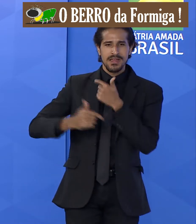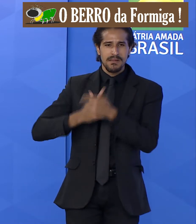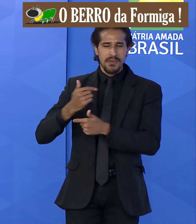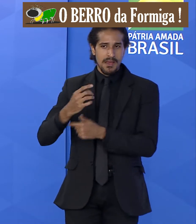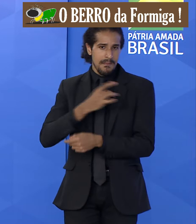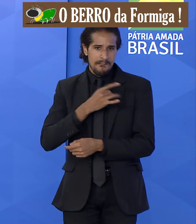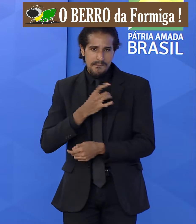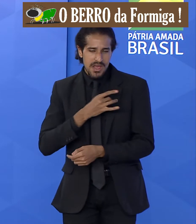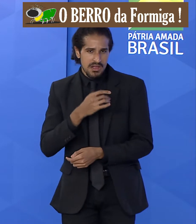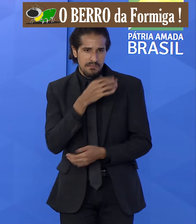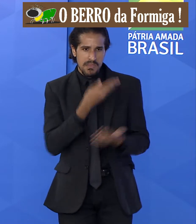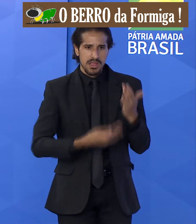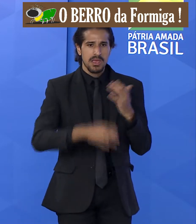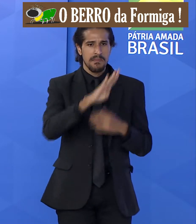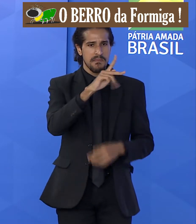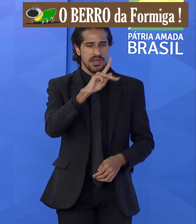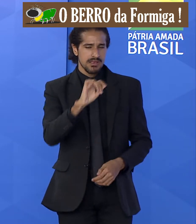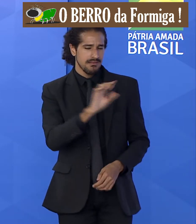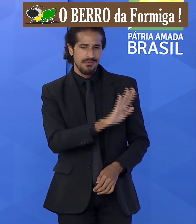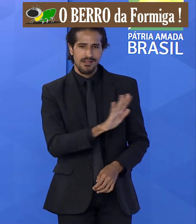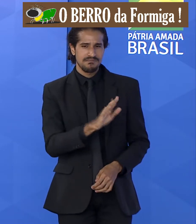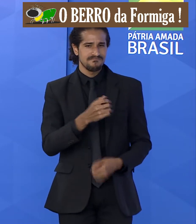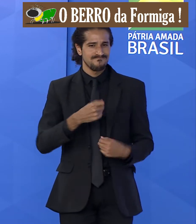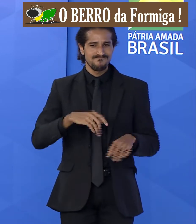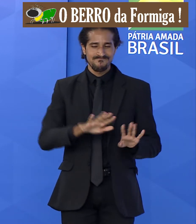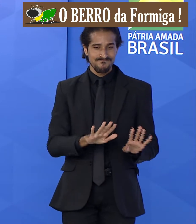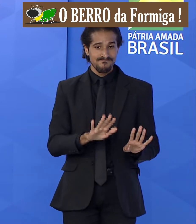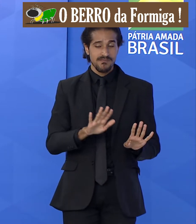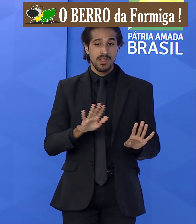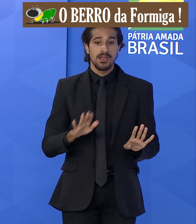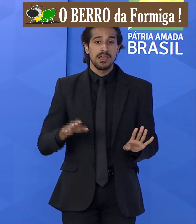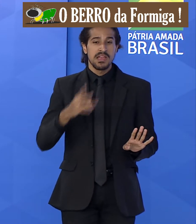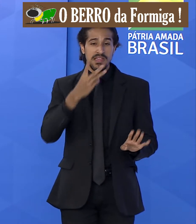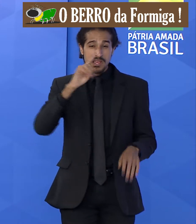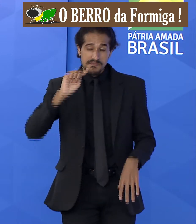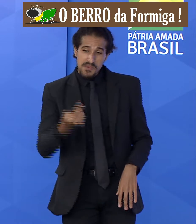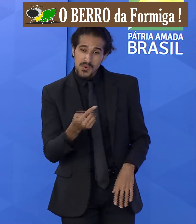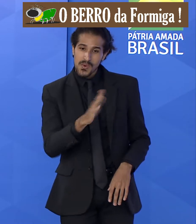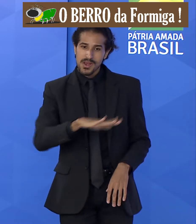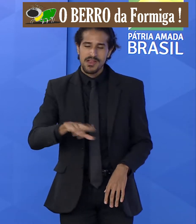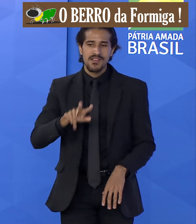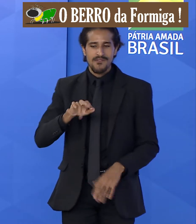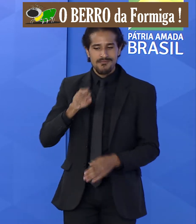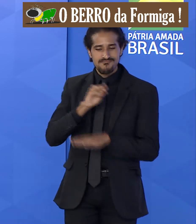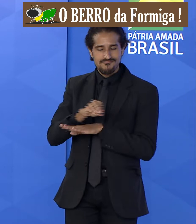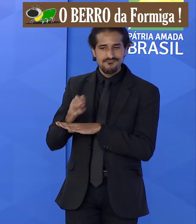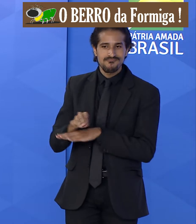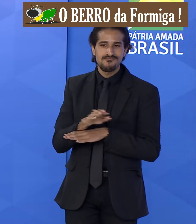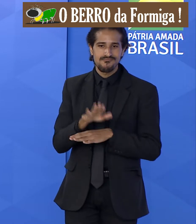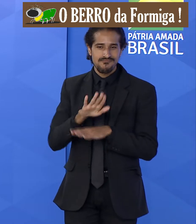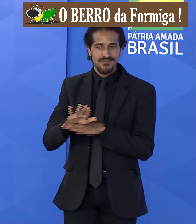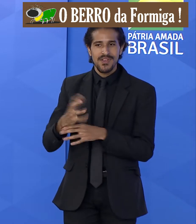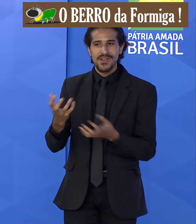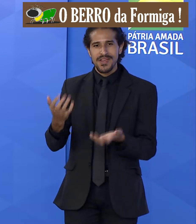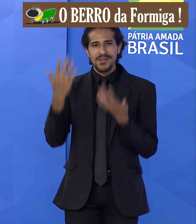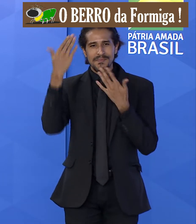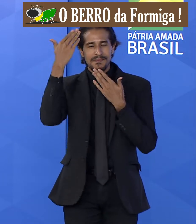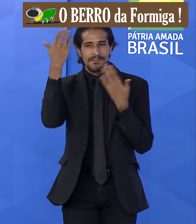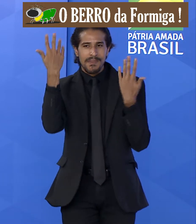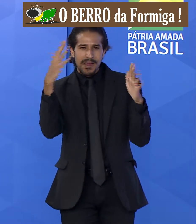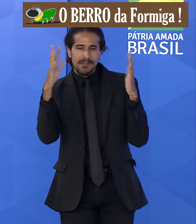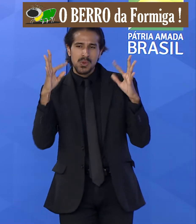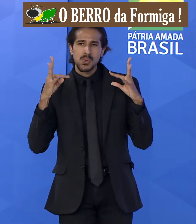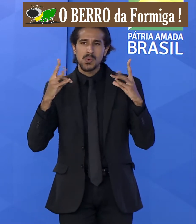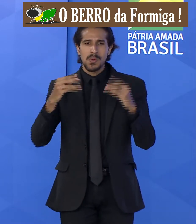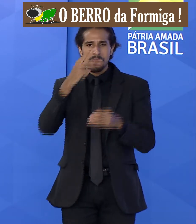perder o benefício para os seus filhos mais de 3 mil crianças serão atendidas quero parabenizar também todos os envolvidos